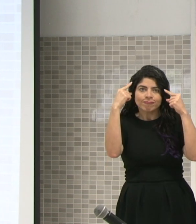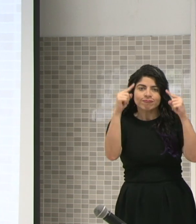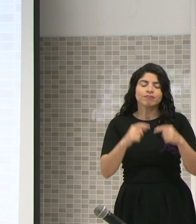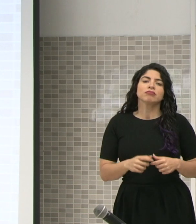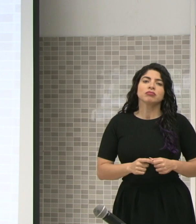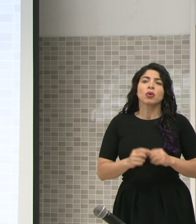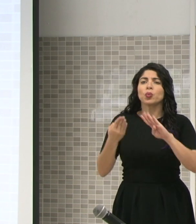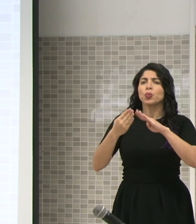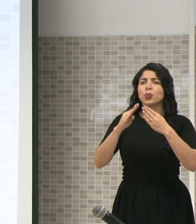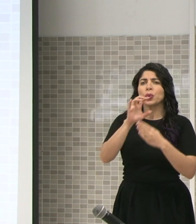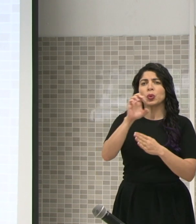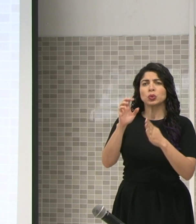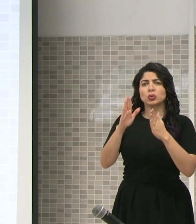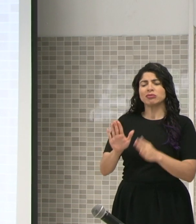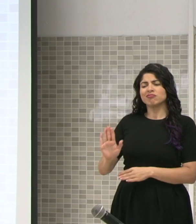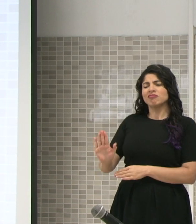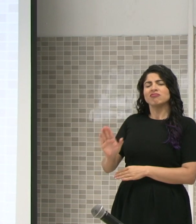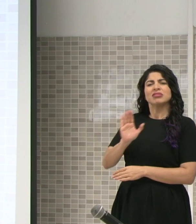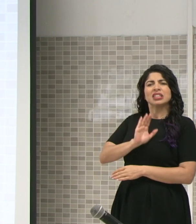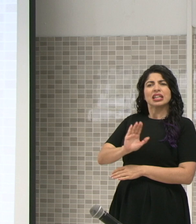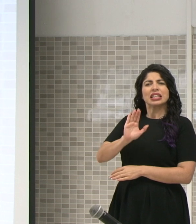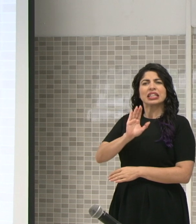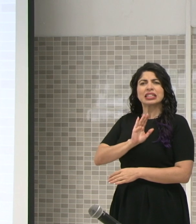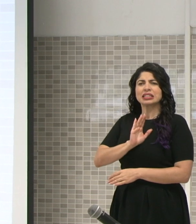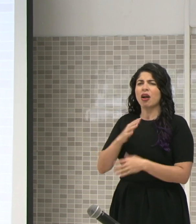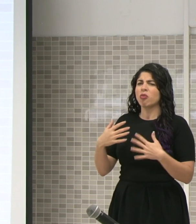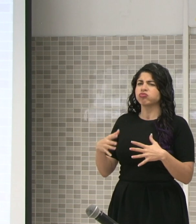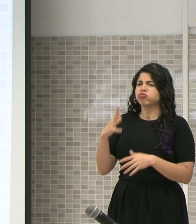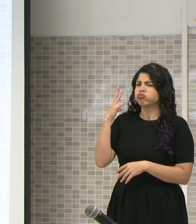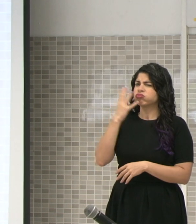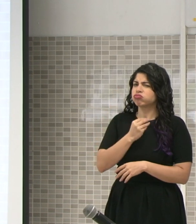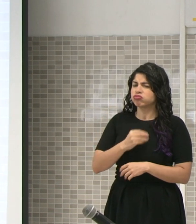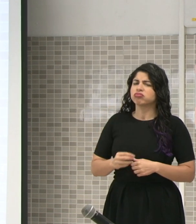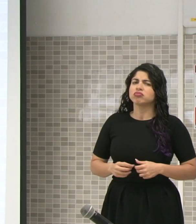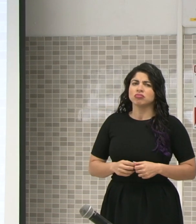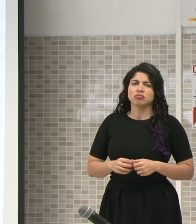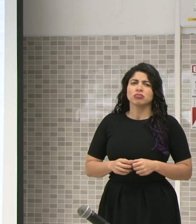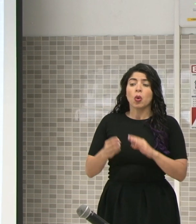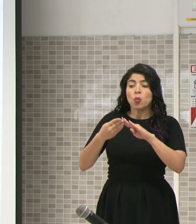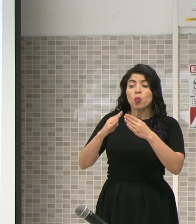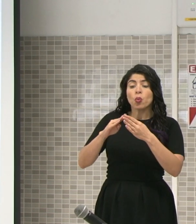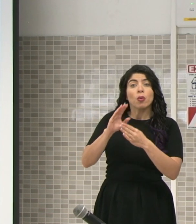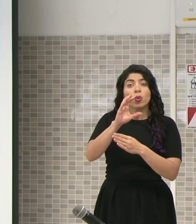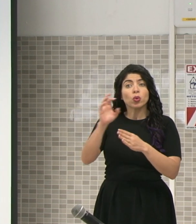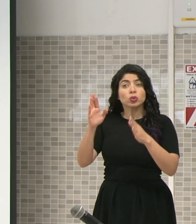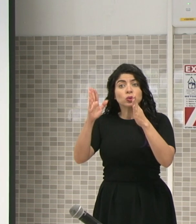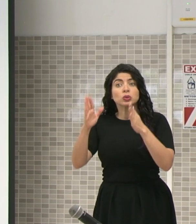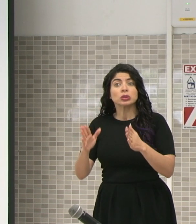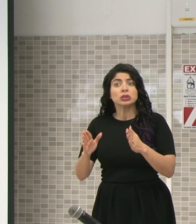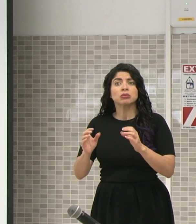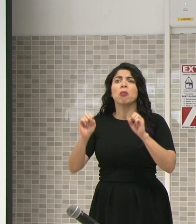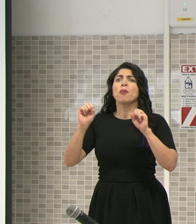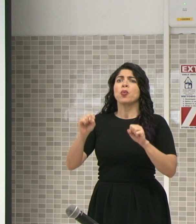El pueblo costarricense tiene características maravillosas. El pueblo costarricense puede